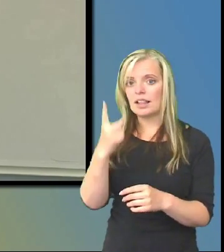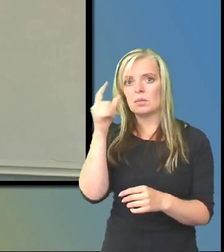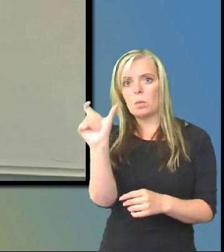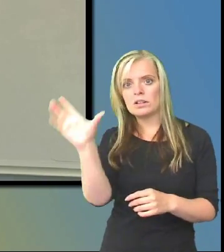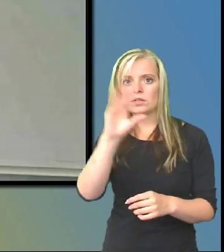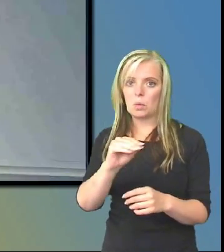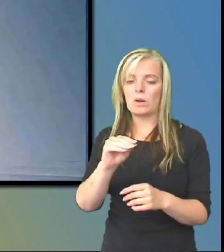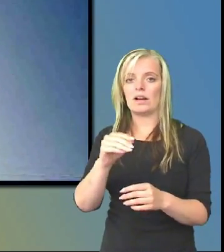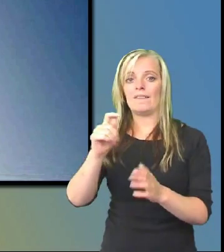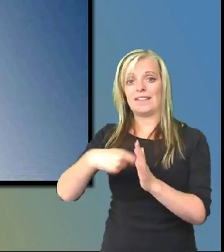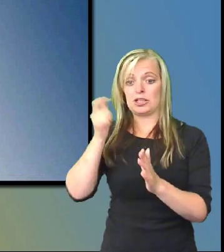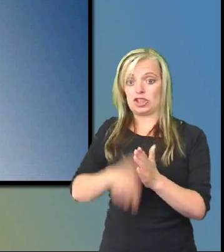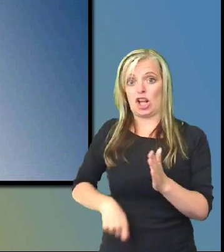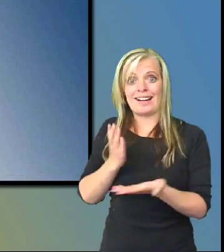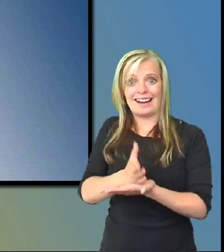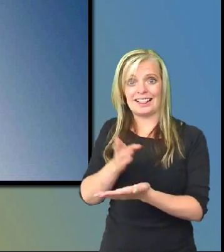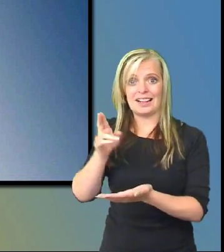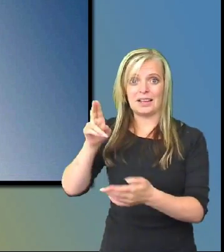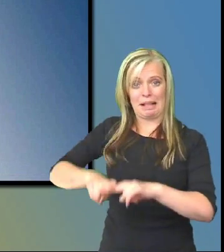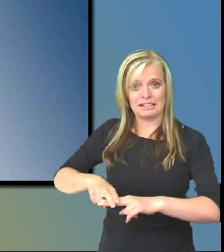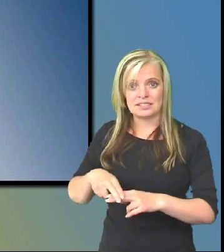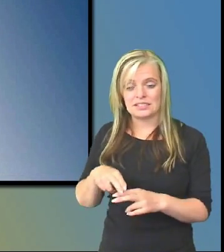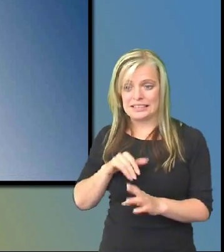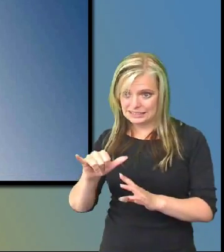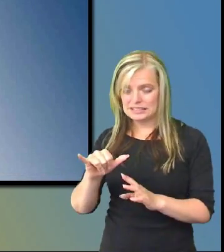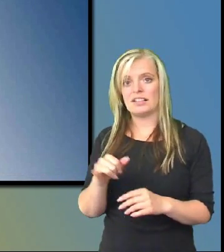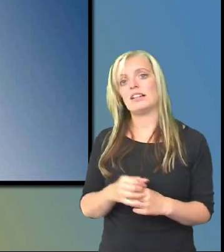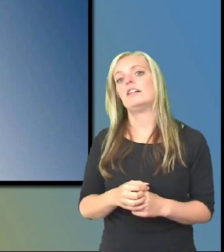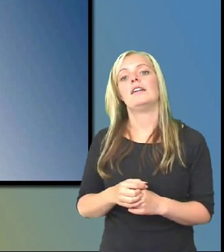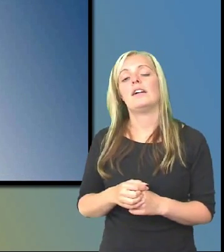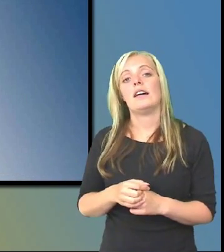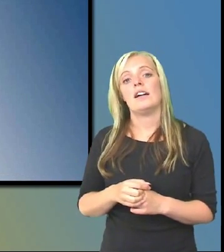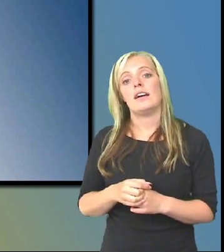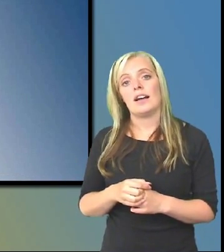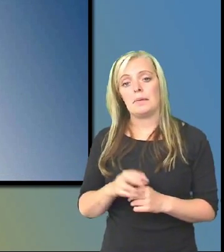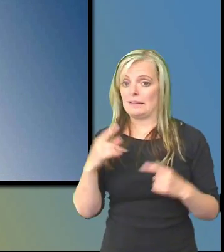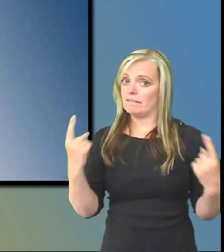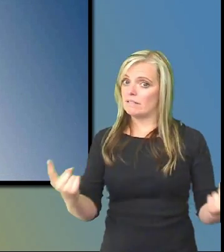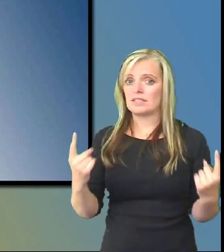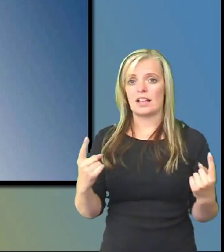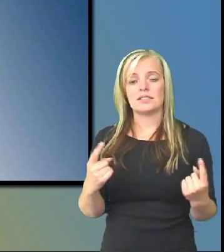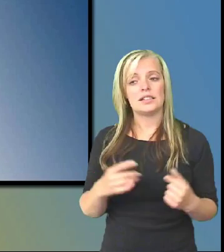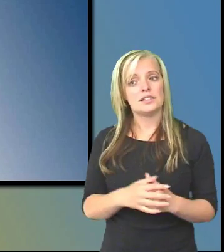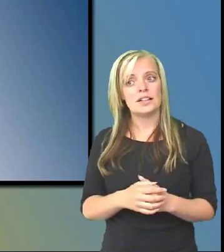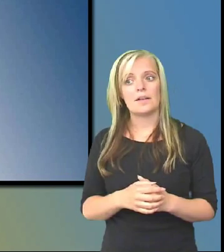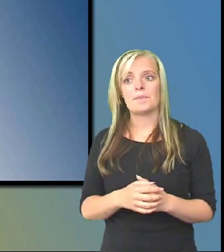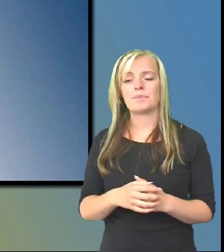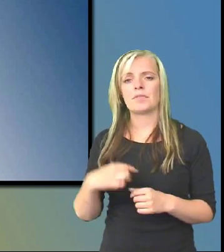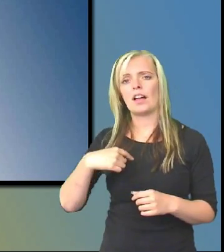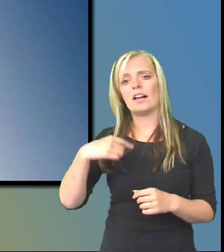upp där. Det är en fantastiskt extra fördel. Plus att vi ska titta på. Eller bara kort nämna ett verktyg som vi